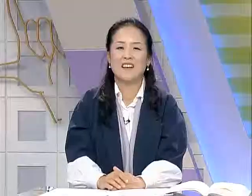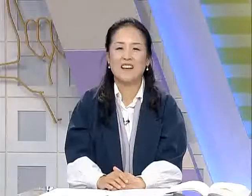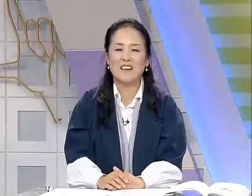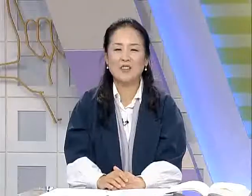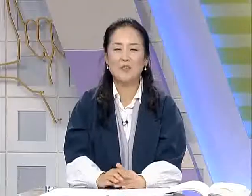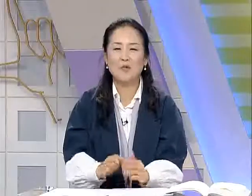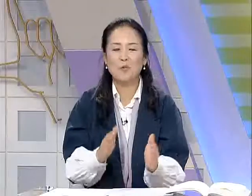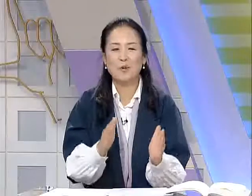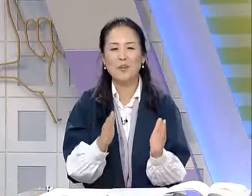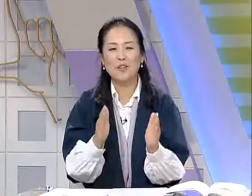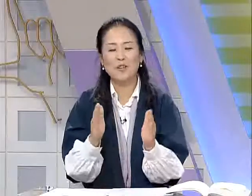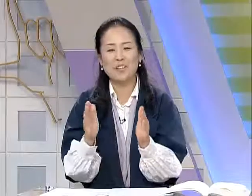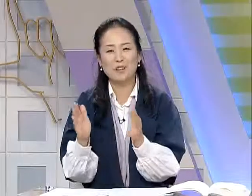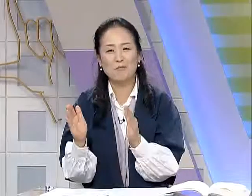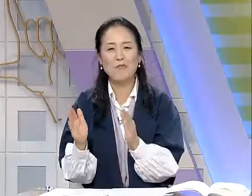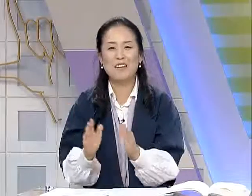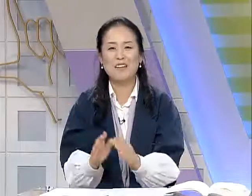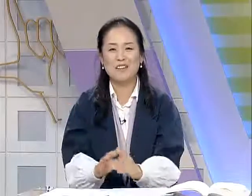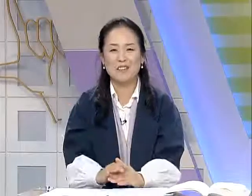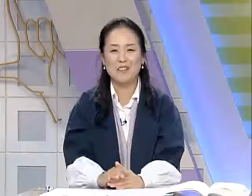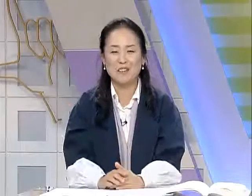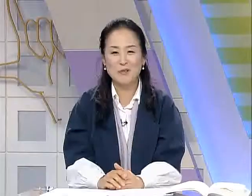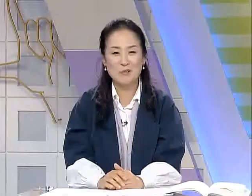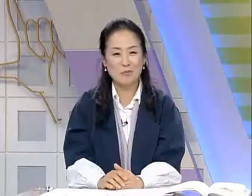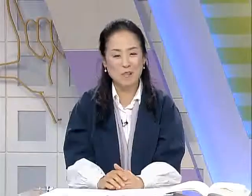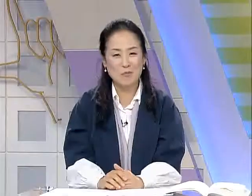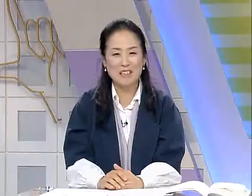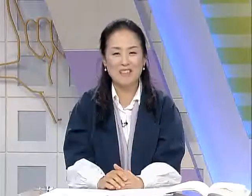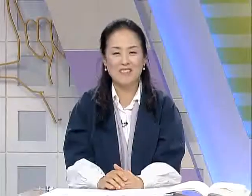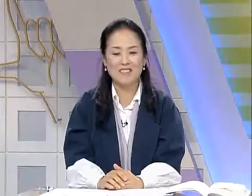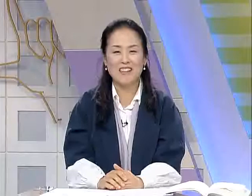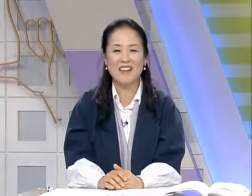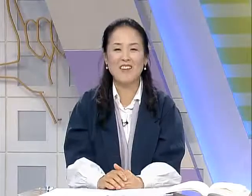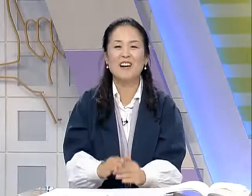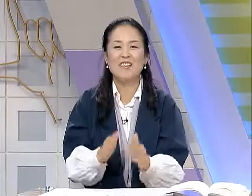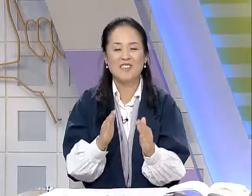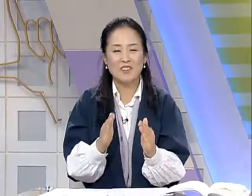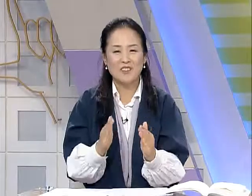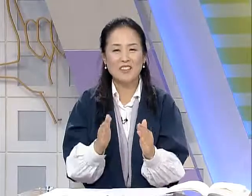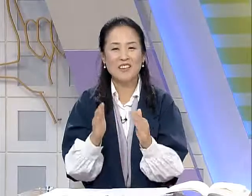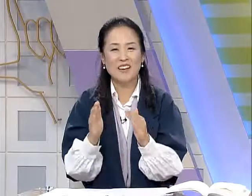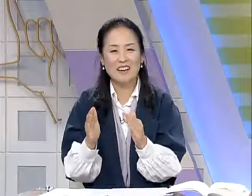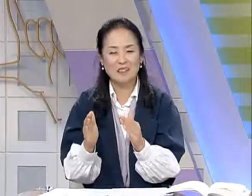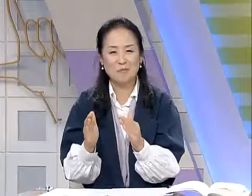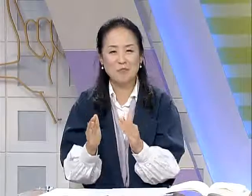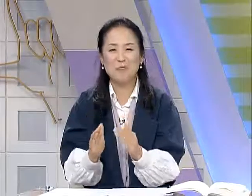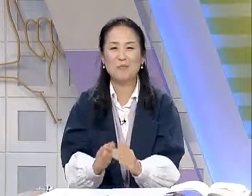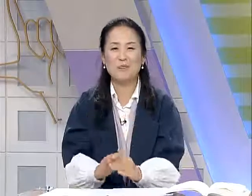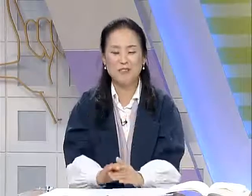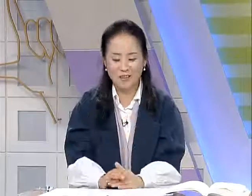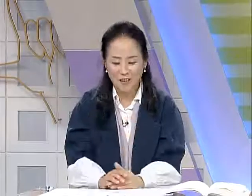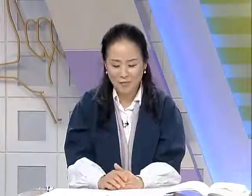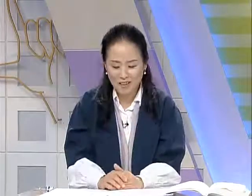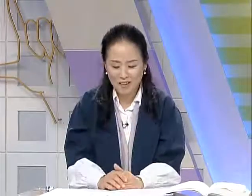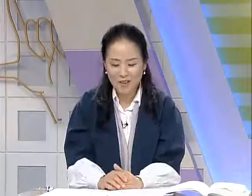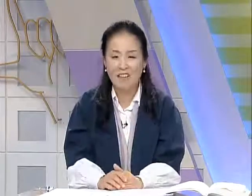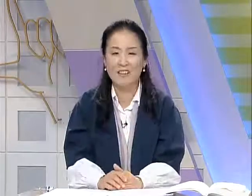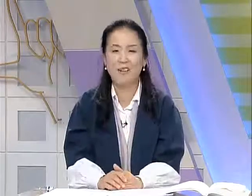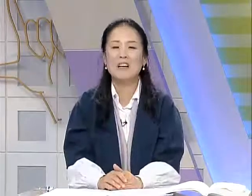네, 다소 표현 내용이 긴 문장이 있어서 심적인 부담이 있으셨을 텐데요. 천천히 따라 하시면 못할 수가 없겠죠? 자, 그럼